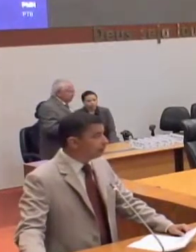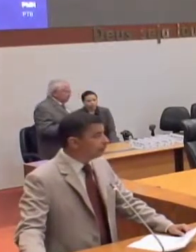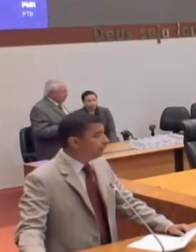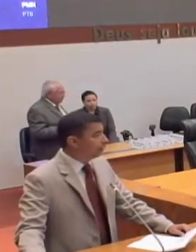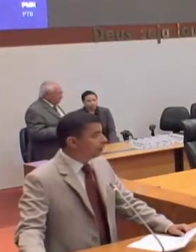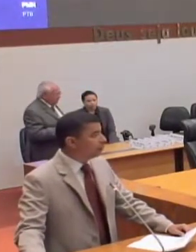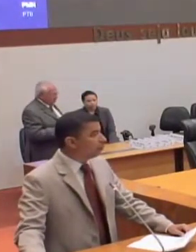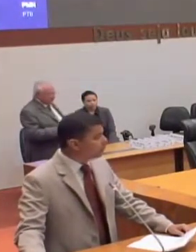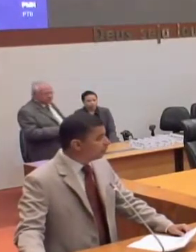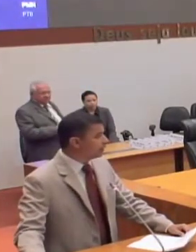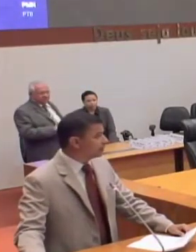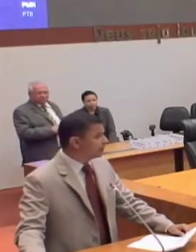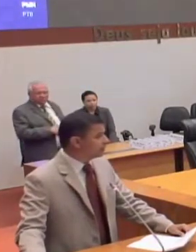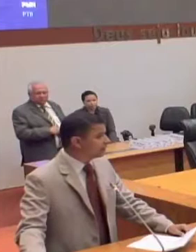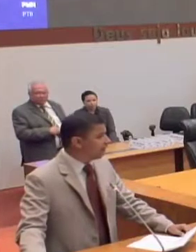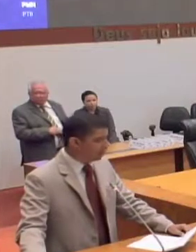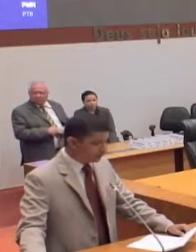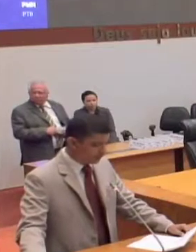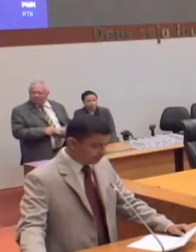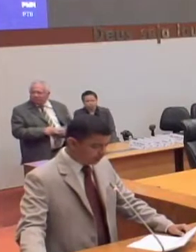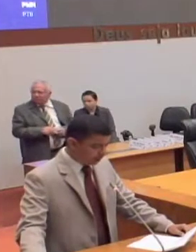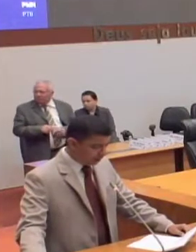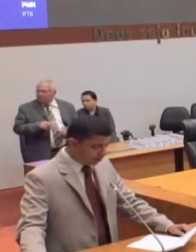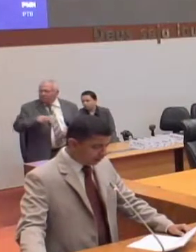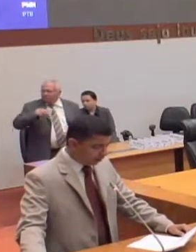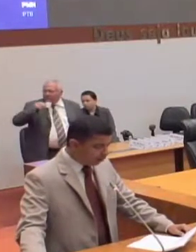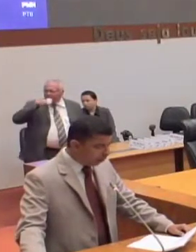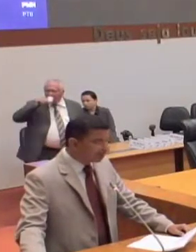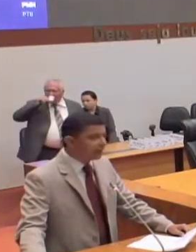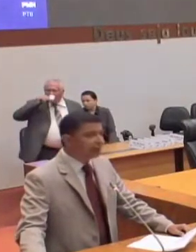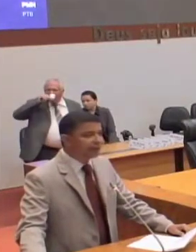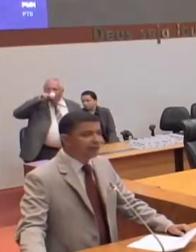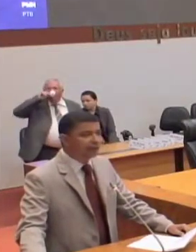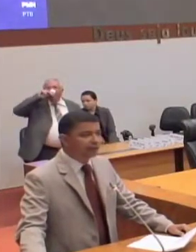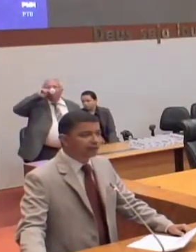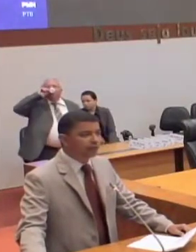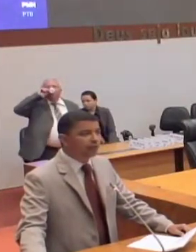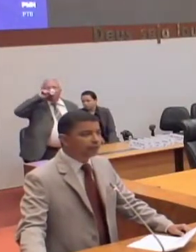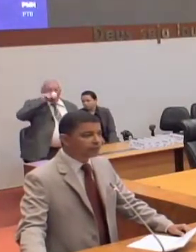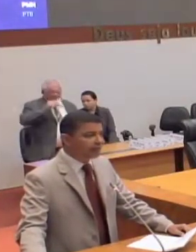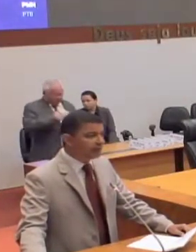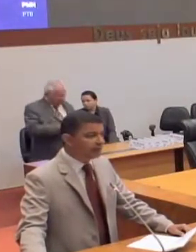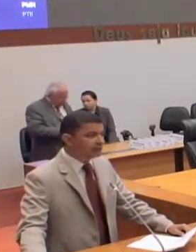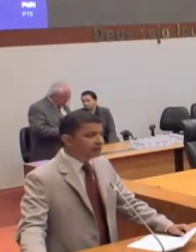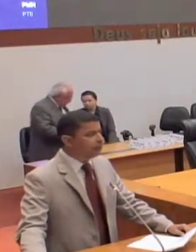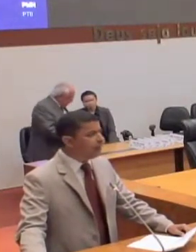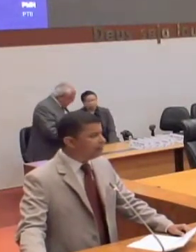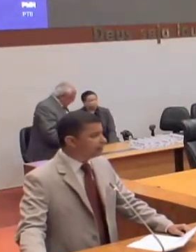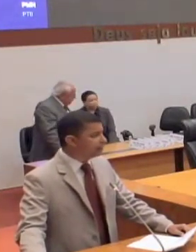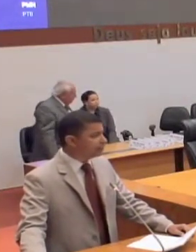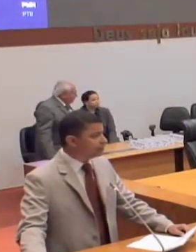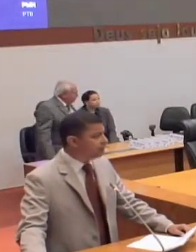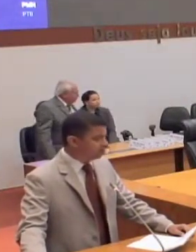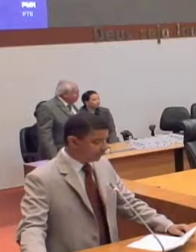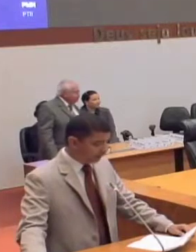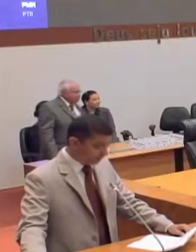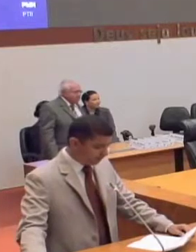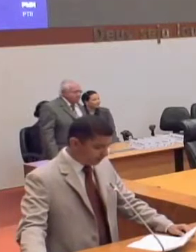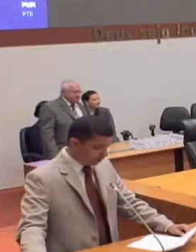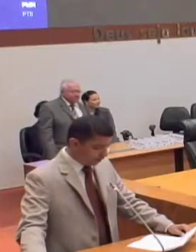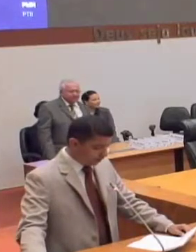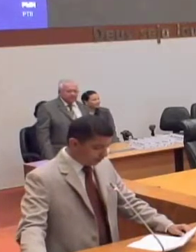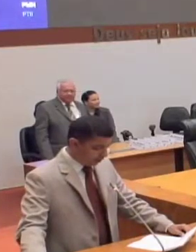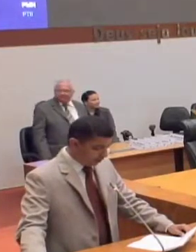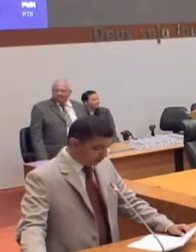fiz uma campanha com muita simplicidade, com muita alegria, com muita esperança, do mesmo jeito de sempre.